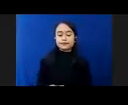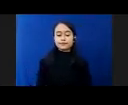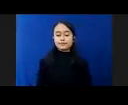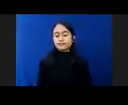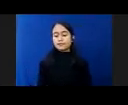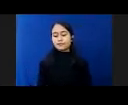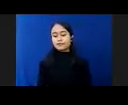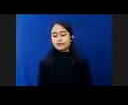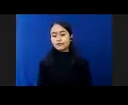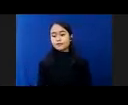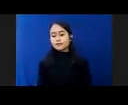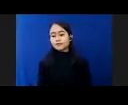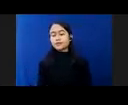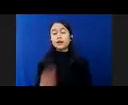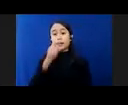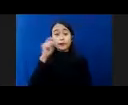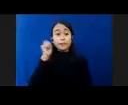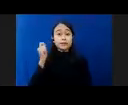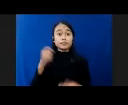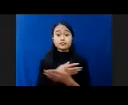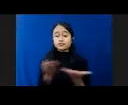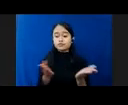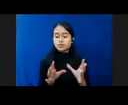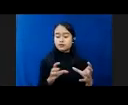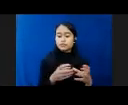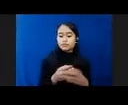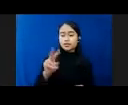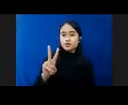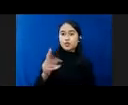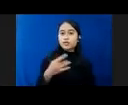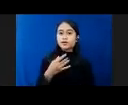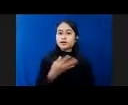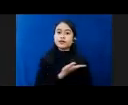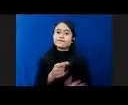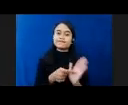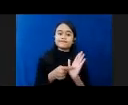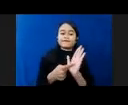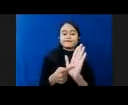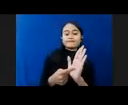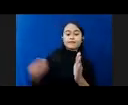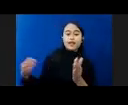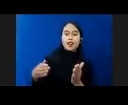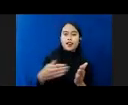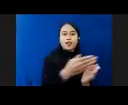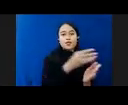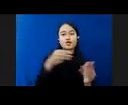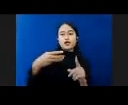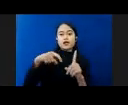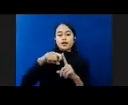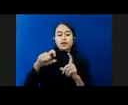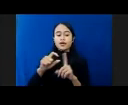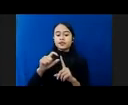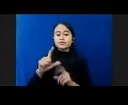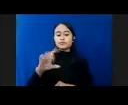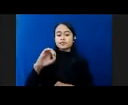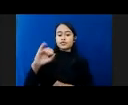Nah Bapak Itu Sekalian Di bagian Dua Saya Ingin Menggambarkan Alur Exploitasinya Saya Mungkin Tidak Terlalu Banyak